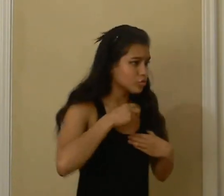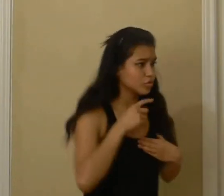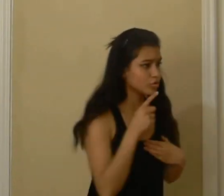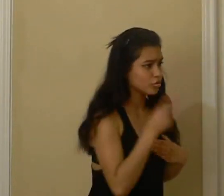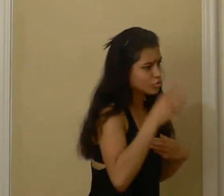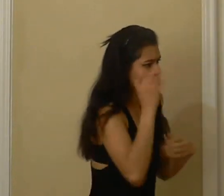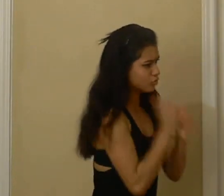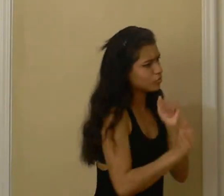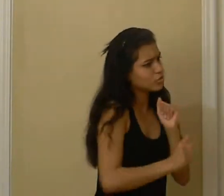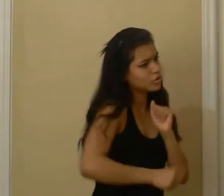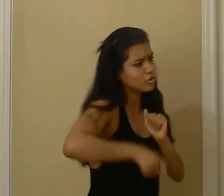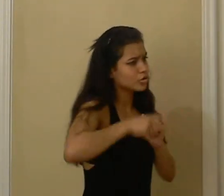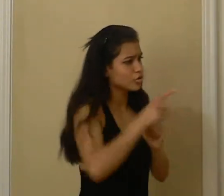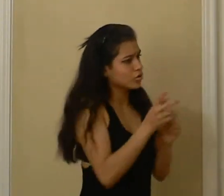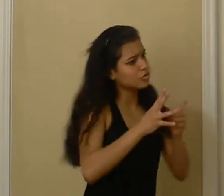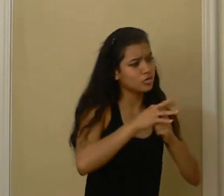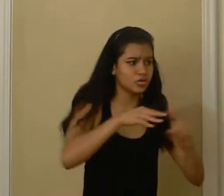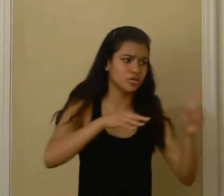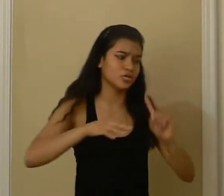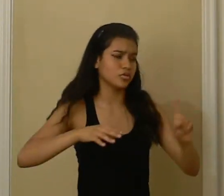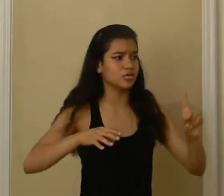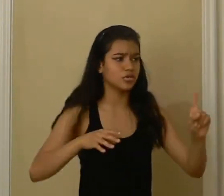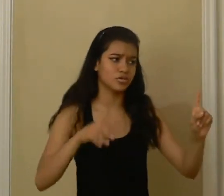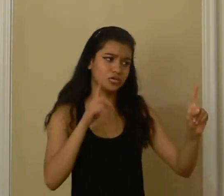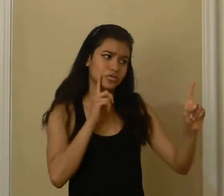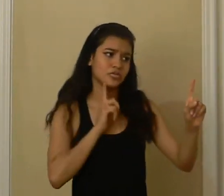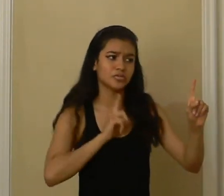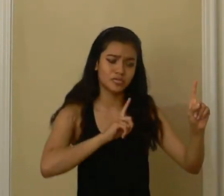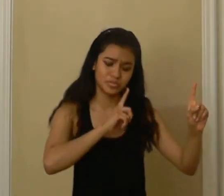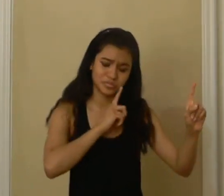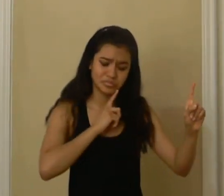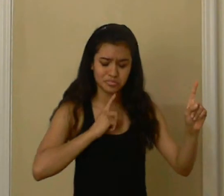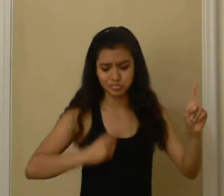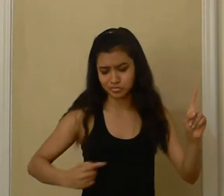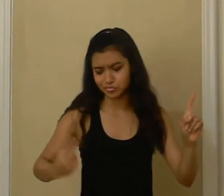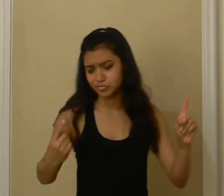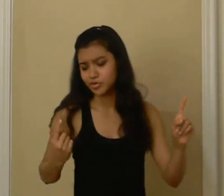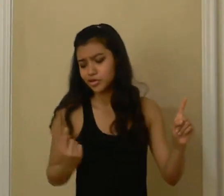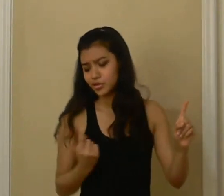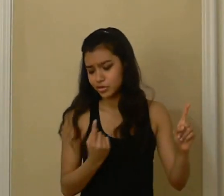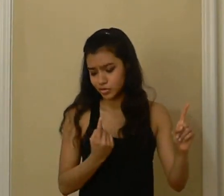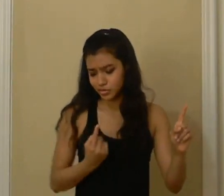Sintiendo tan ajeno tu calor